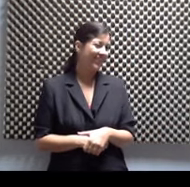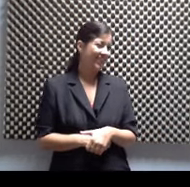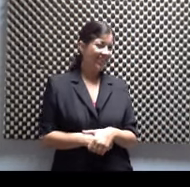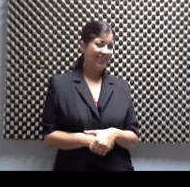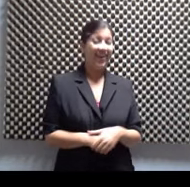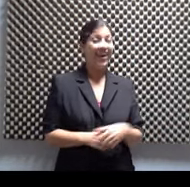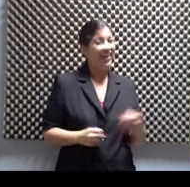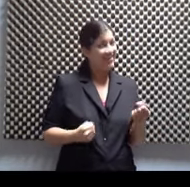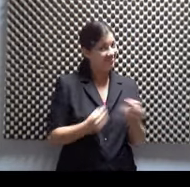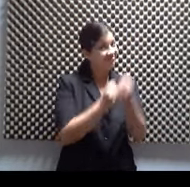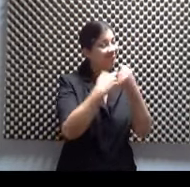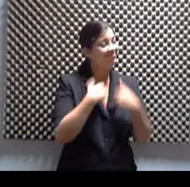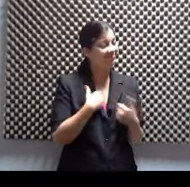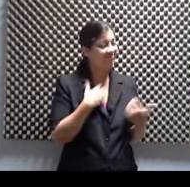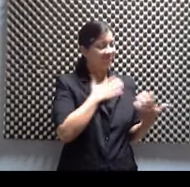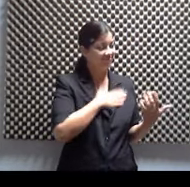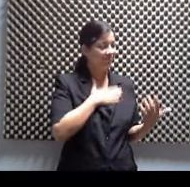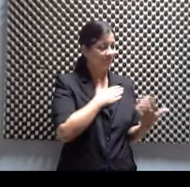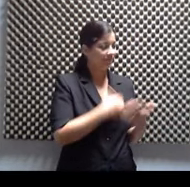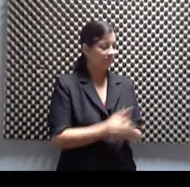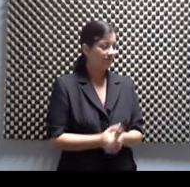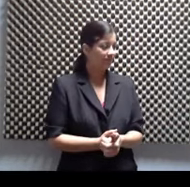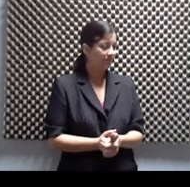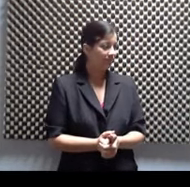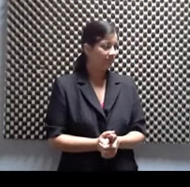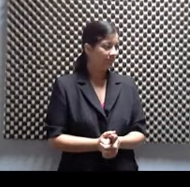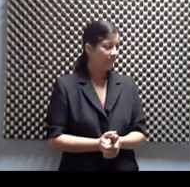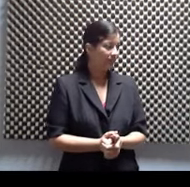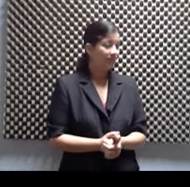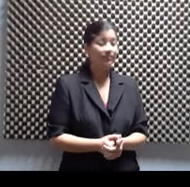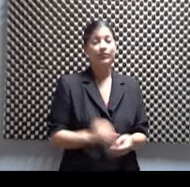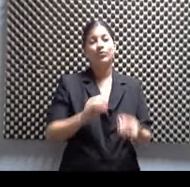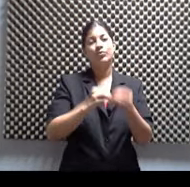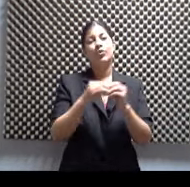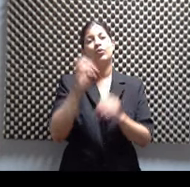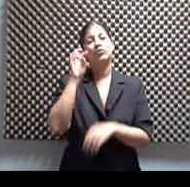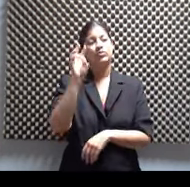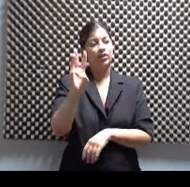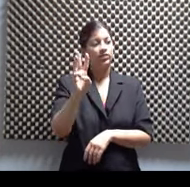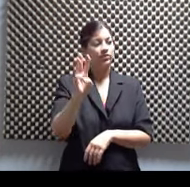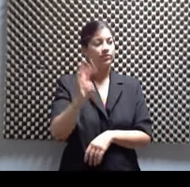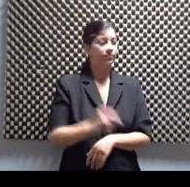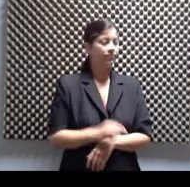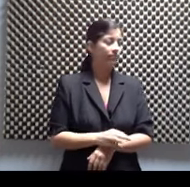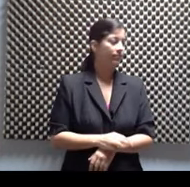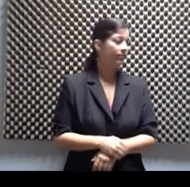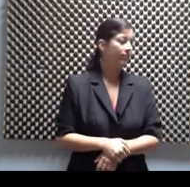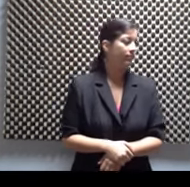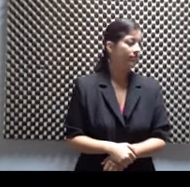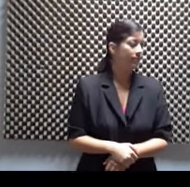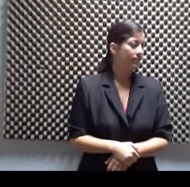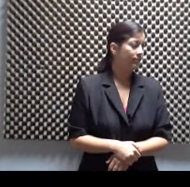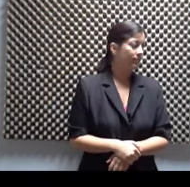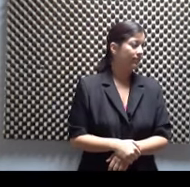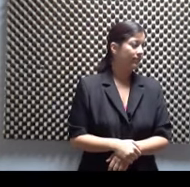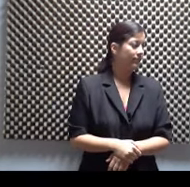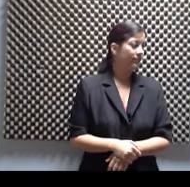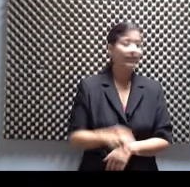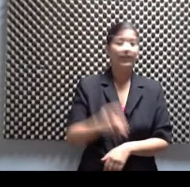Asistente. Déjame pasar aquí porque vamos para el número 6. 6. Oye, pero tú te lo sabes de memoria. 6. Nidia Caro,